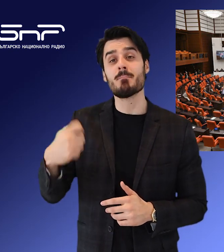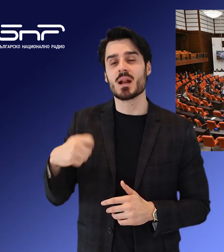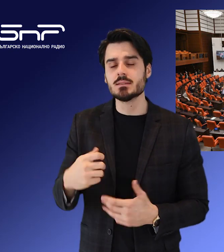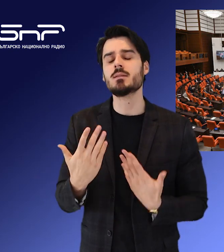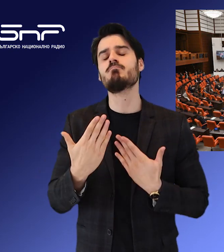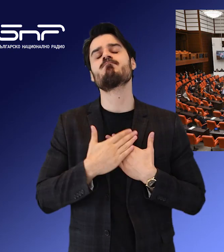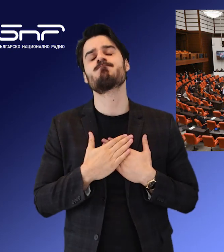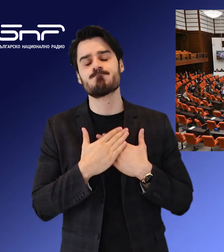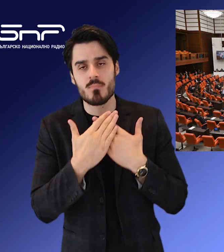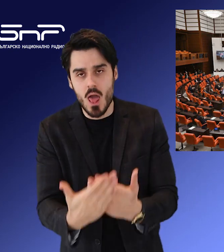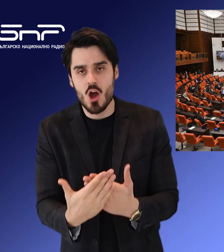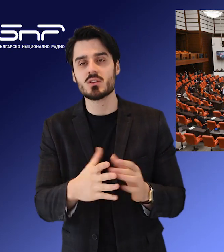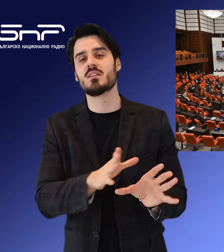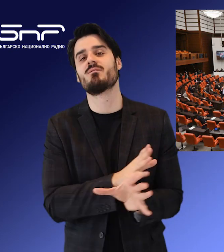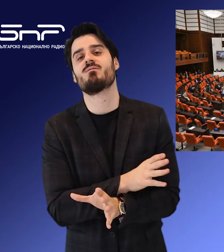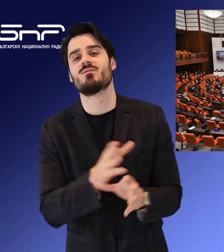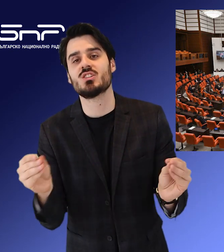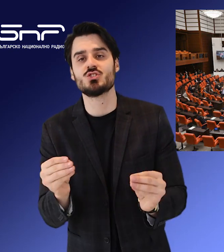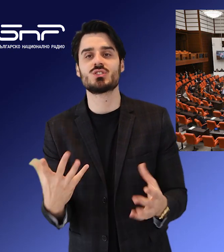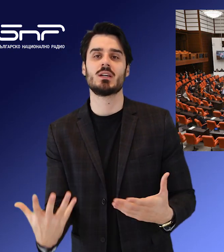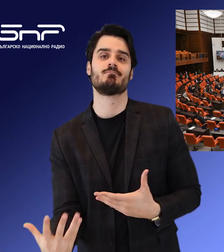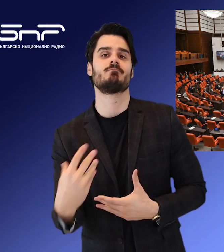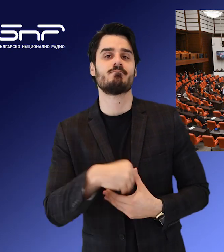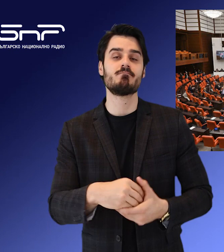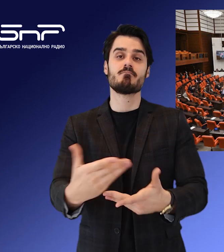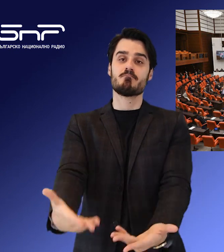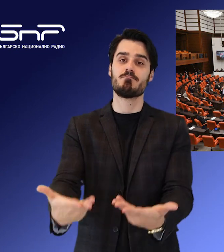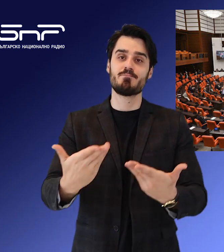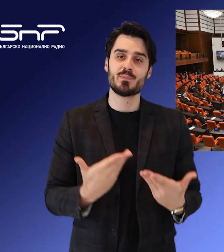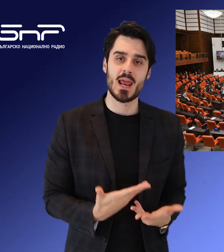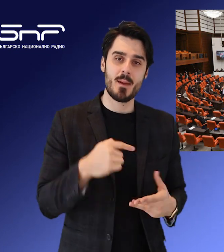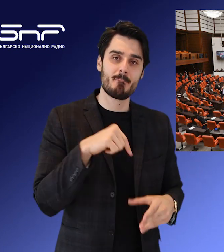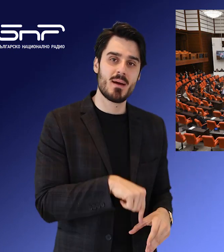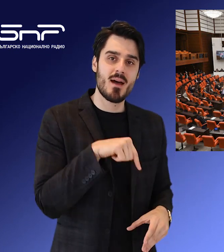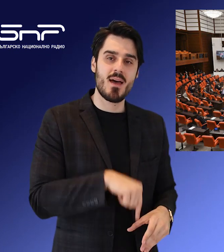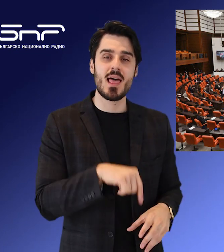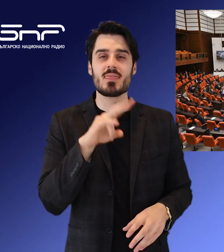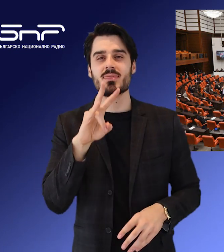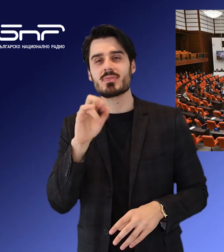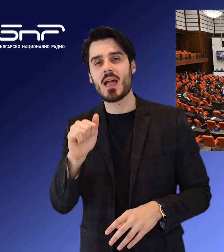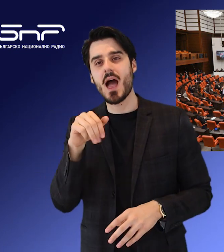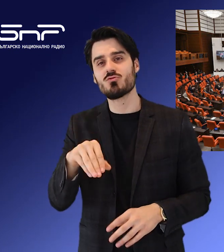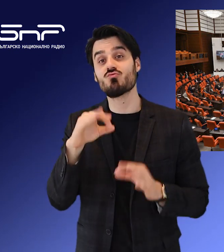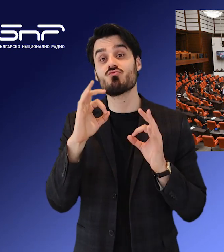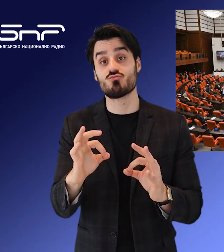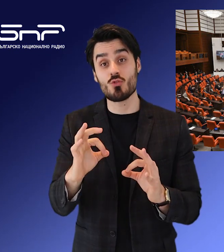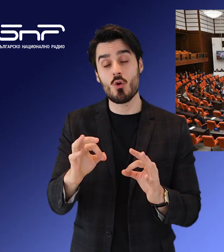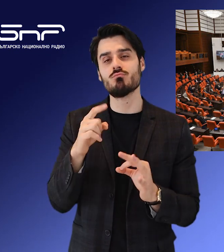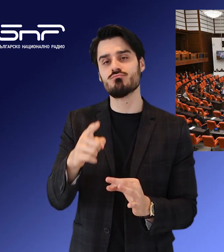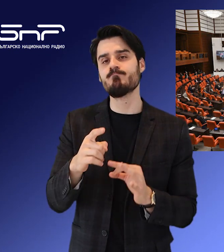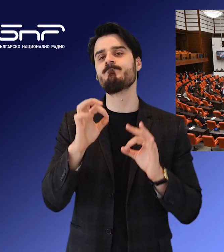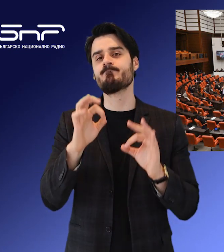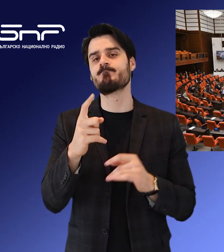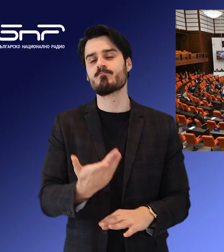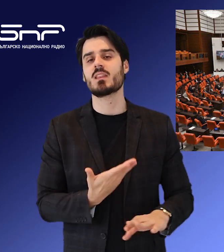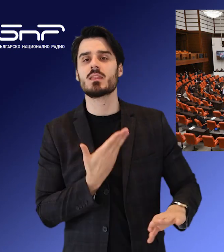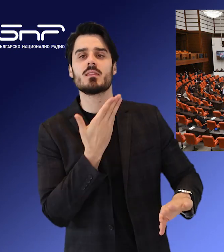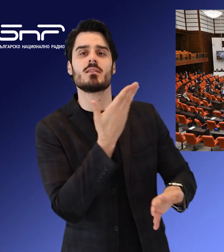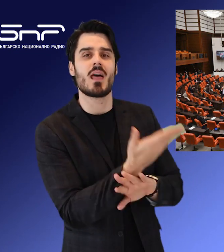благодари на 30-те страни членки на Алианса, че са подкрепили членството на страната му, заявление за което беше подадено след